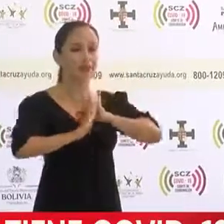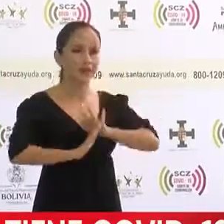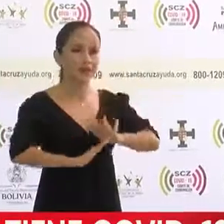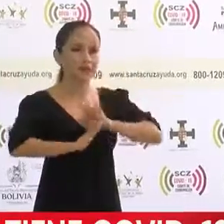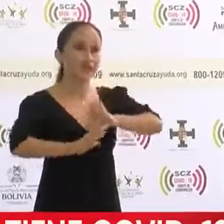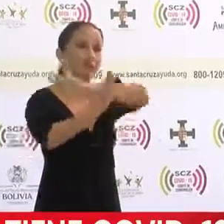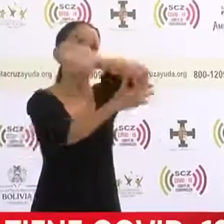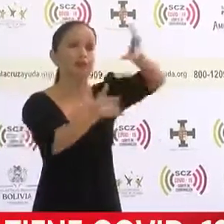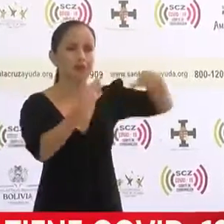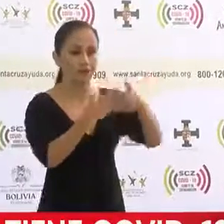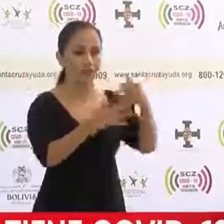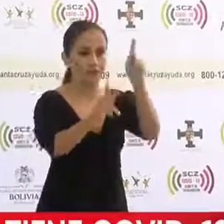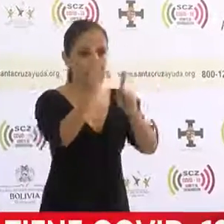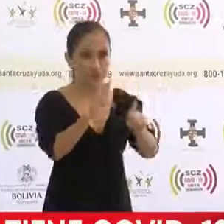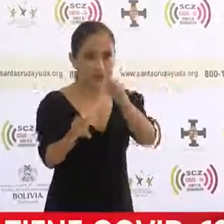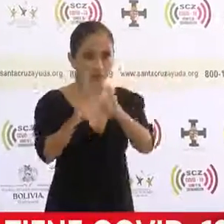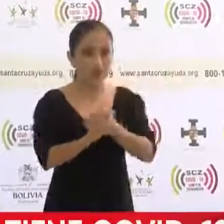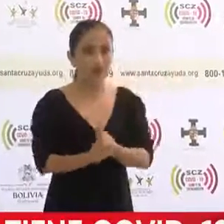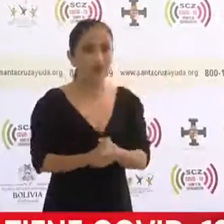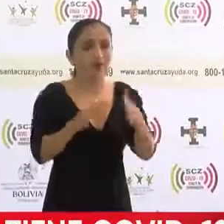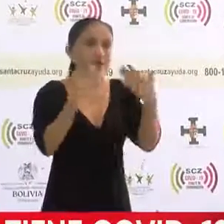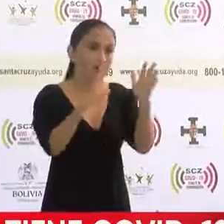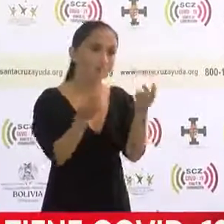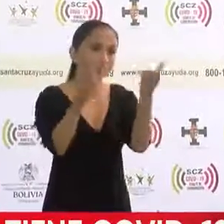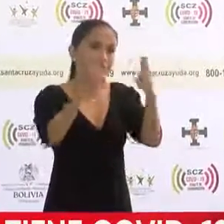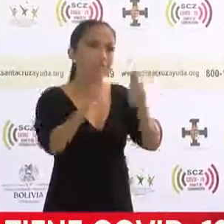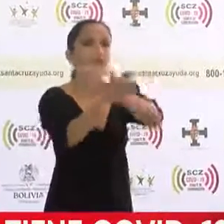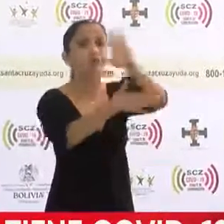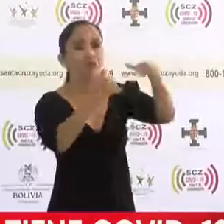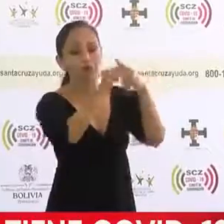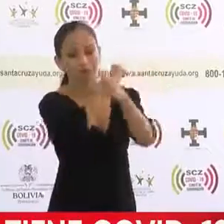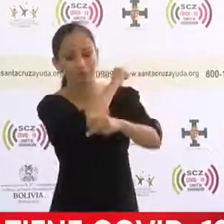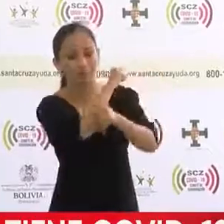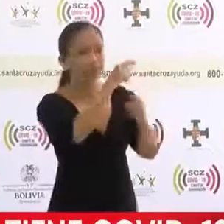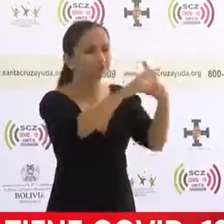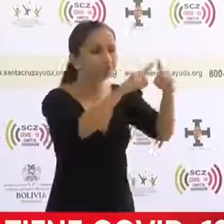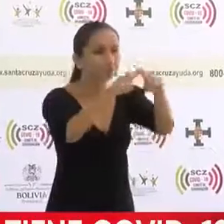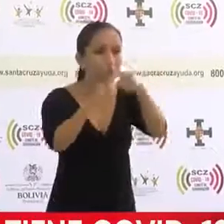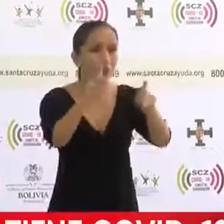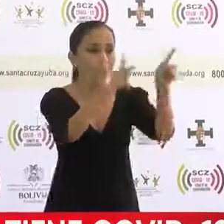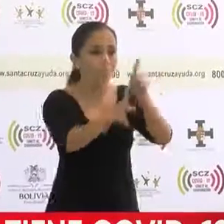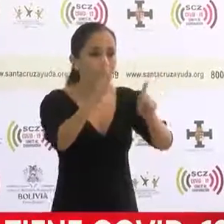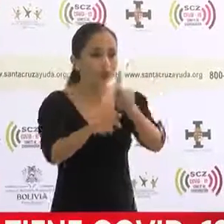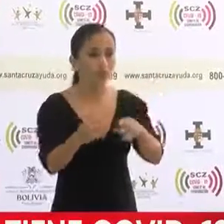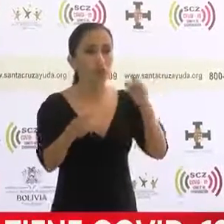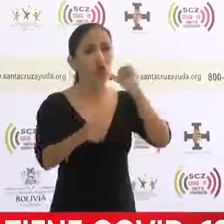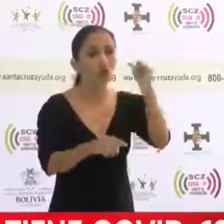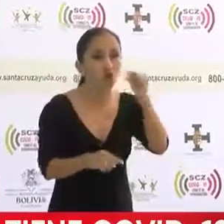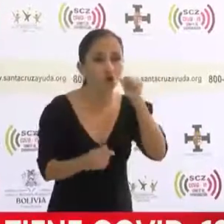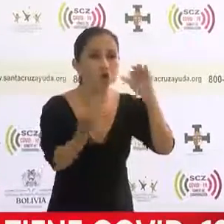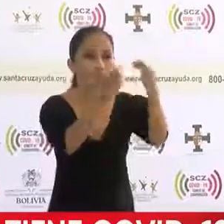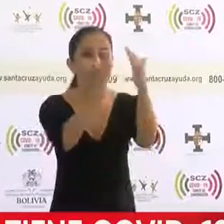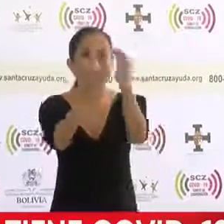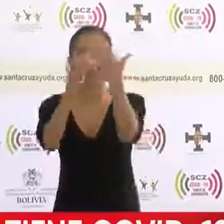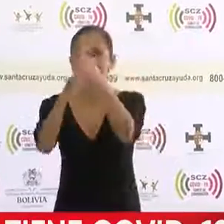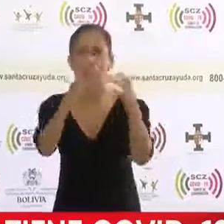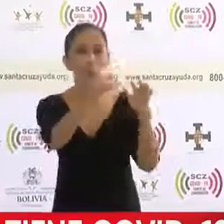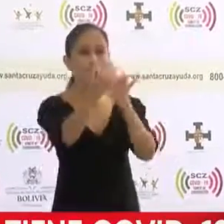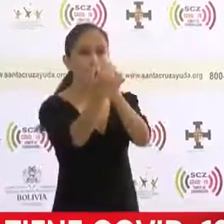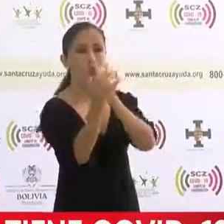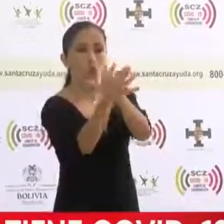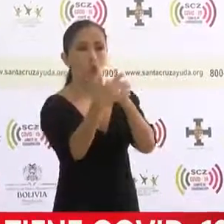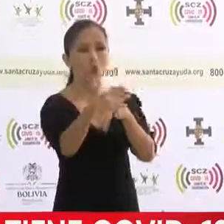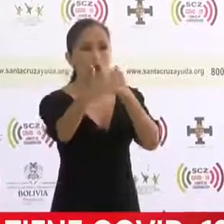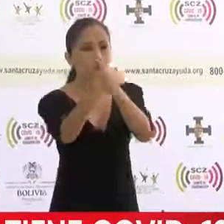tranquilidad a todos los ciudadanos. Como ha ocurrido en todos los países, la gente que está diariamente en la lucha contra la